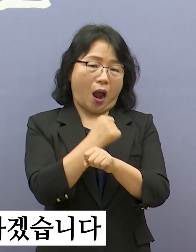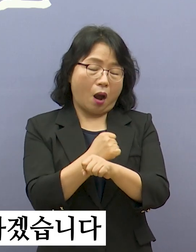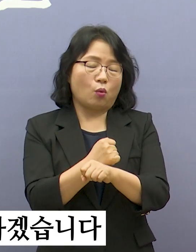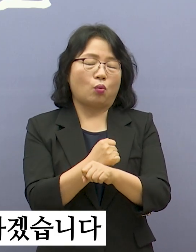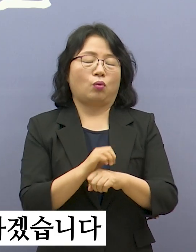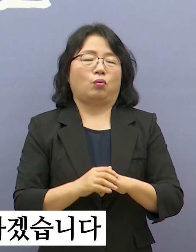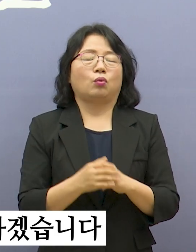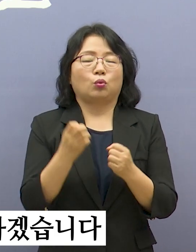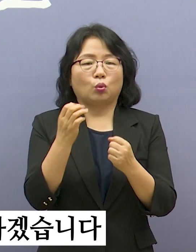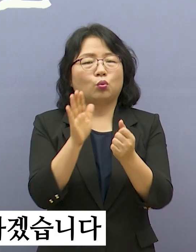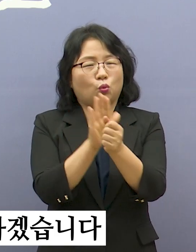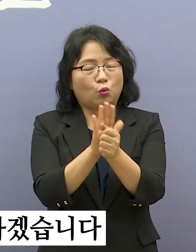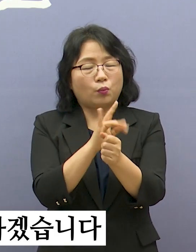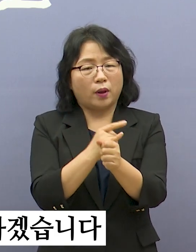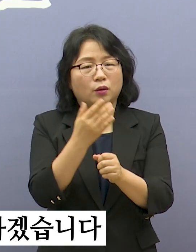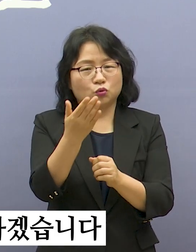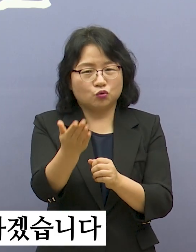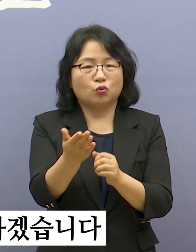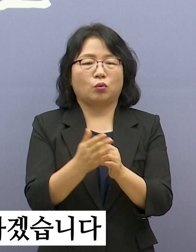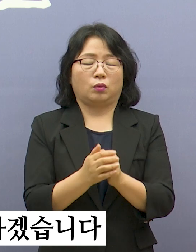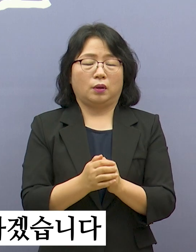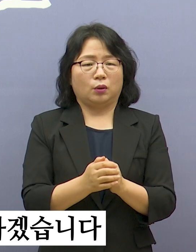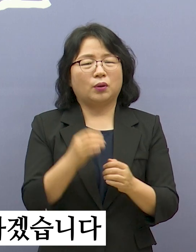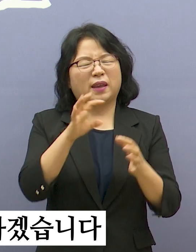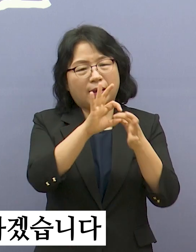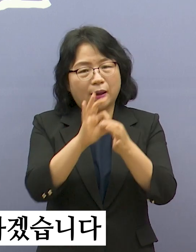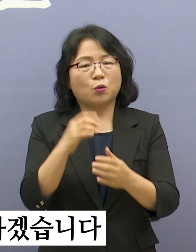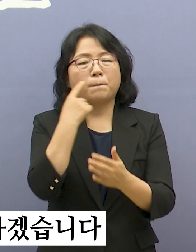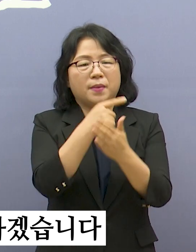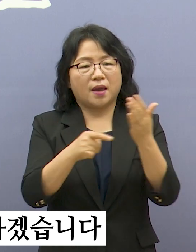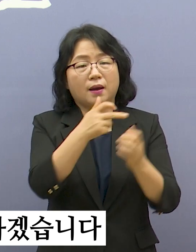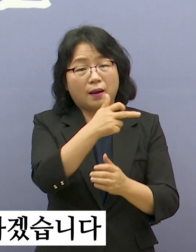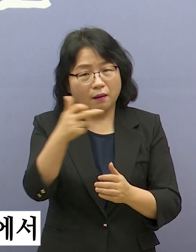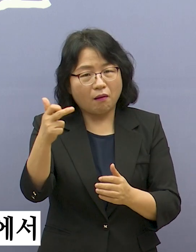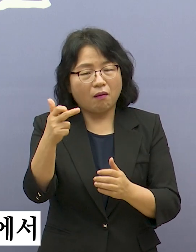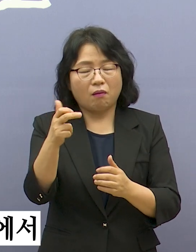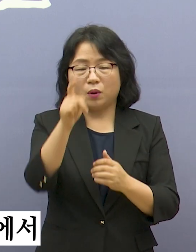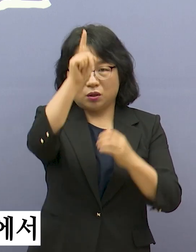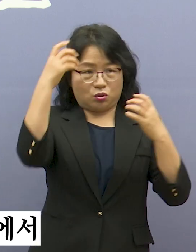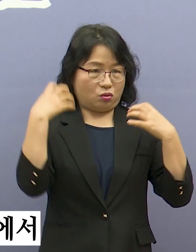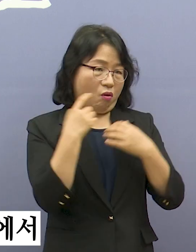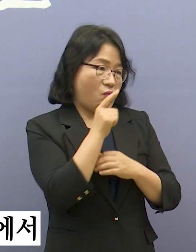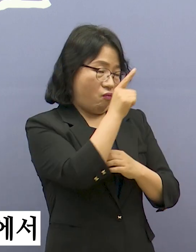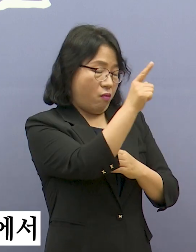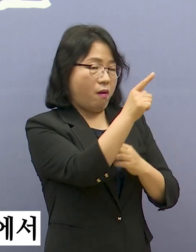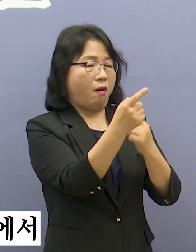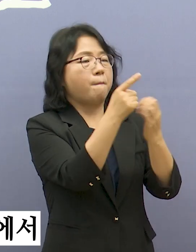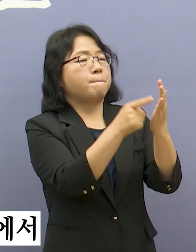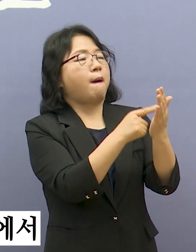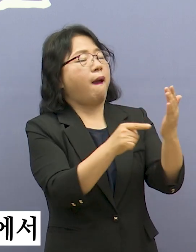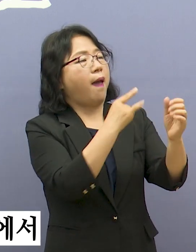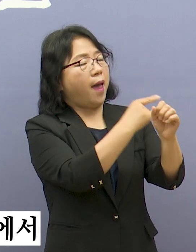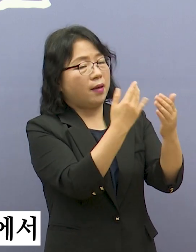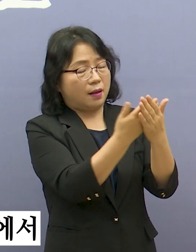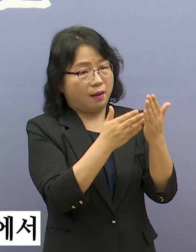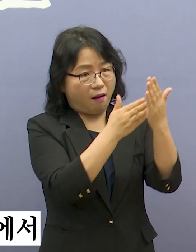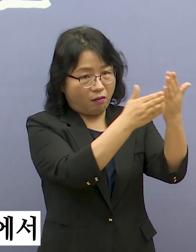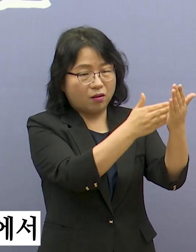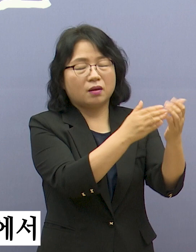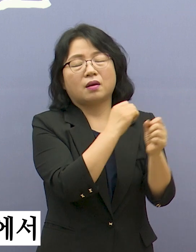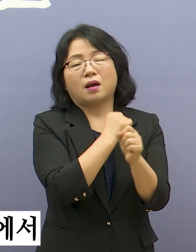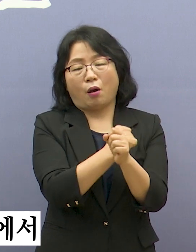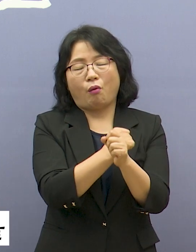피해 지원을 강력히 요구를 하겠습니다. 나아가서 필요하다면 정부